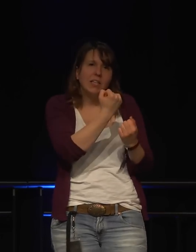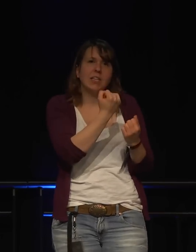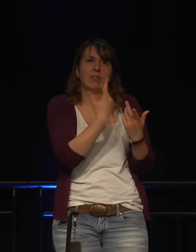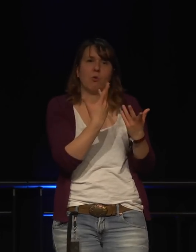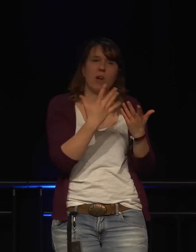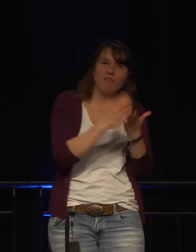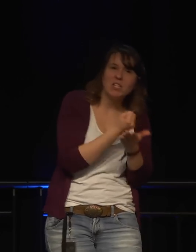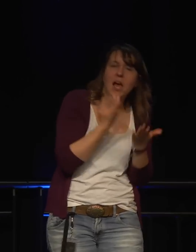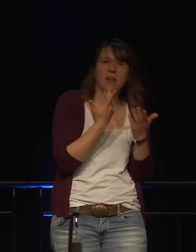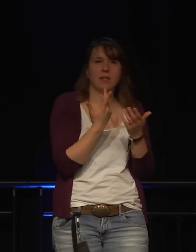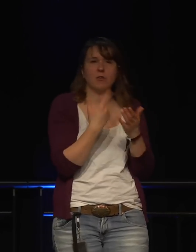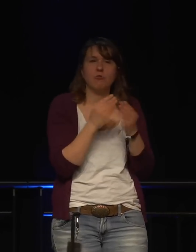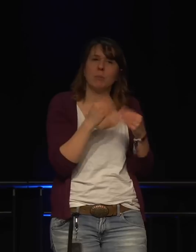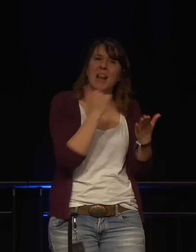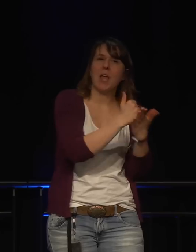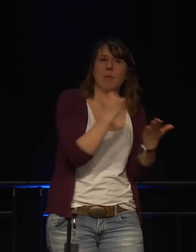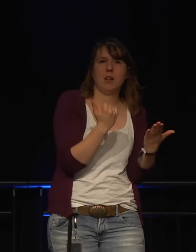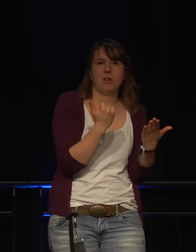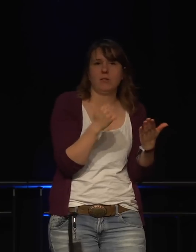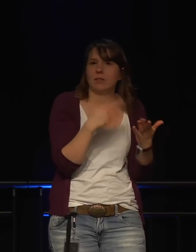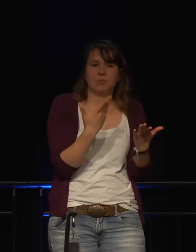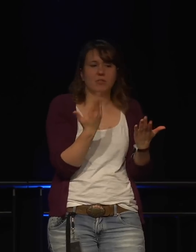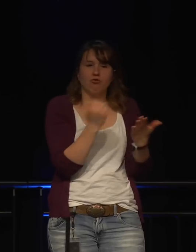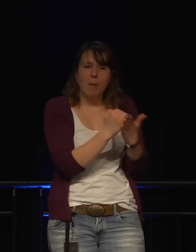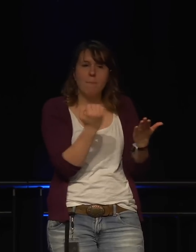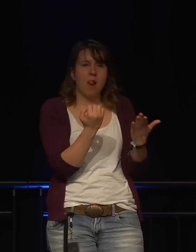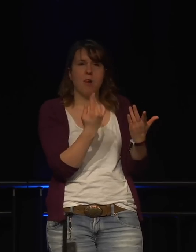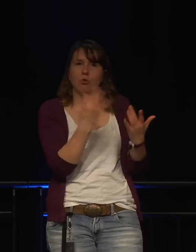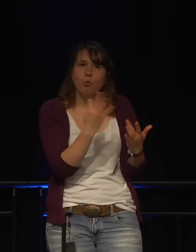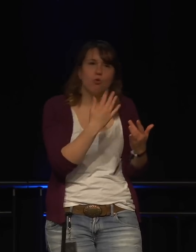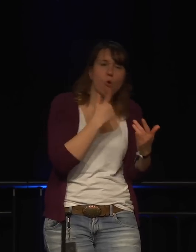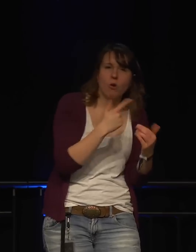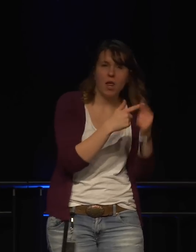dass so wie diese Liste von A bis F, die auf deinen Eiskästen klebt und so.